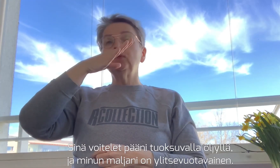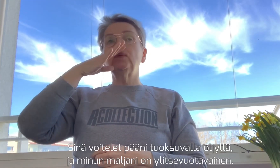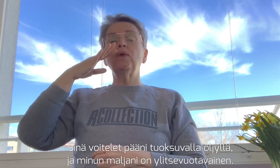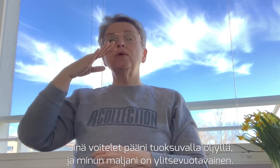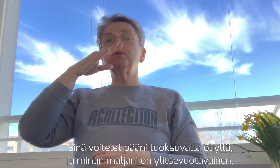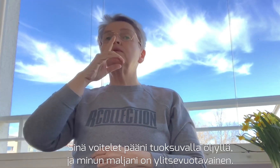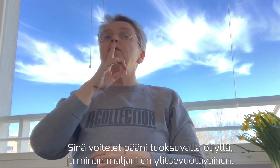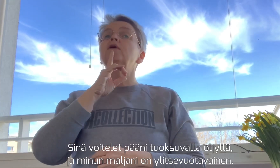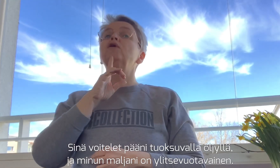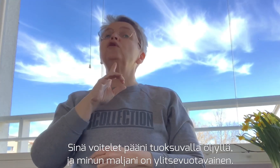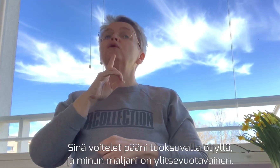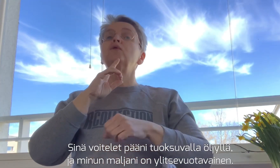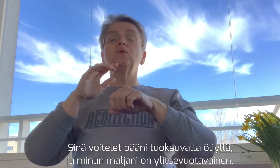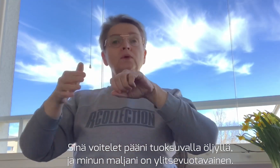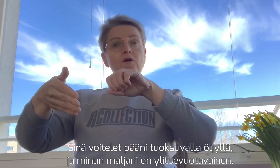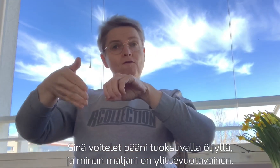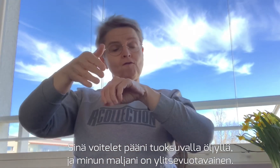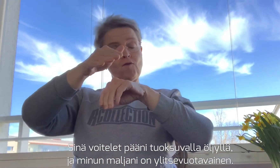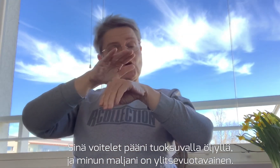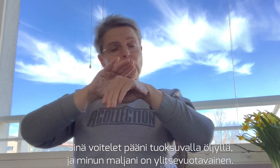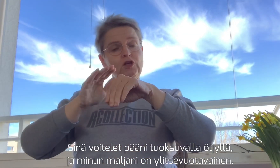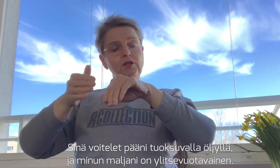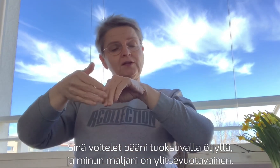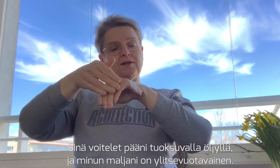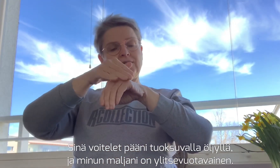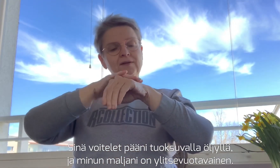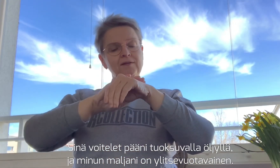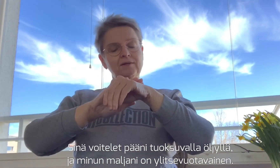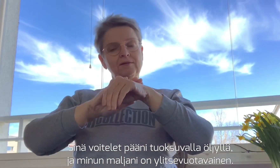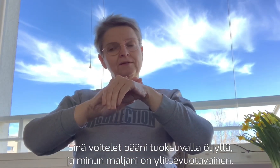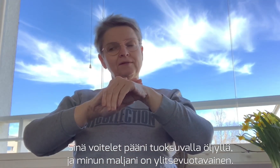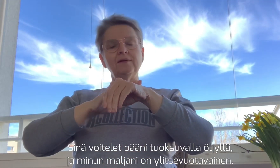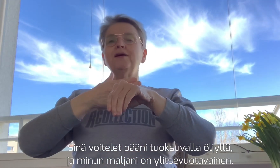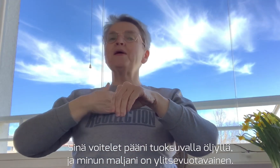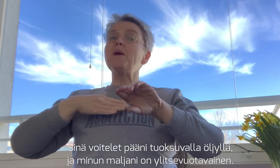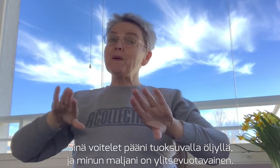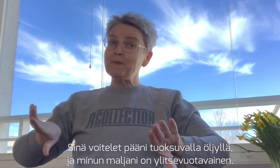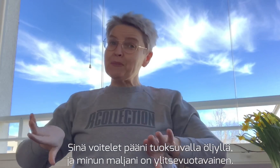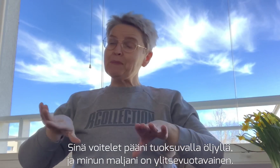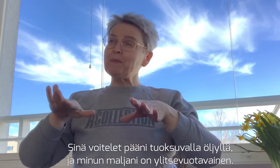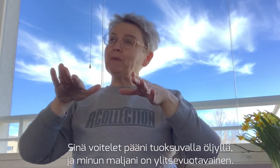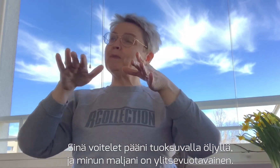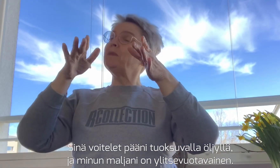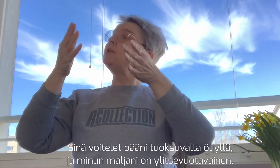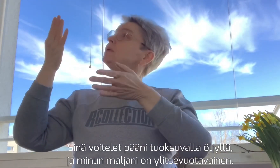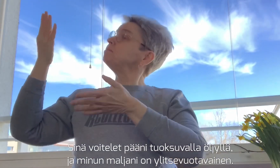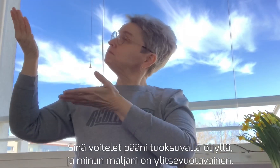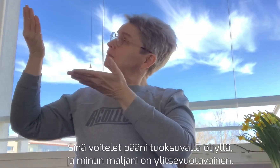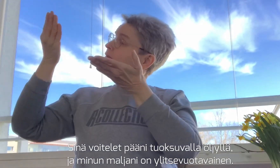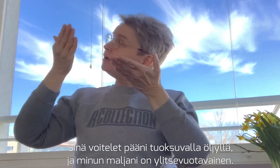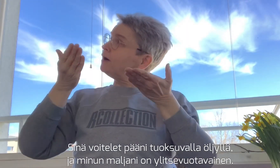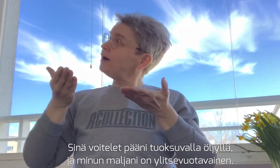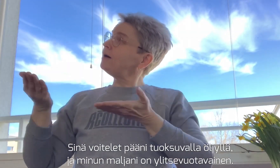voitelet pääni tuoksuvalla öljyllä. Ja minun maljani on ylitse vuotavainen.